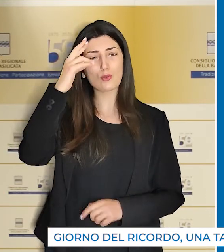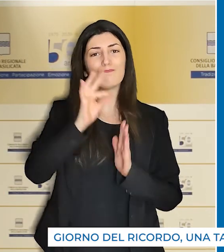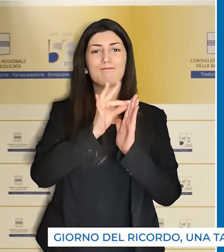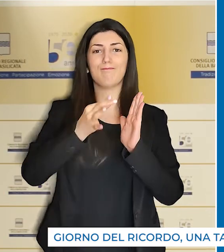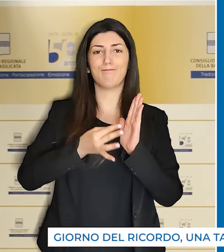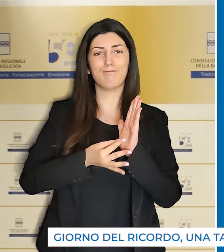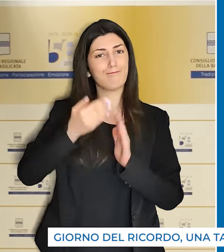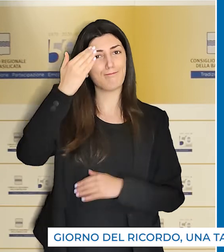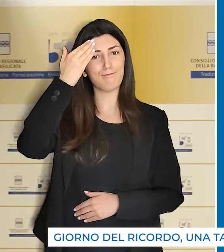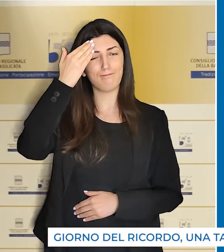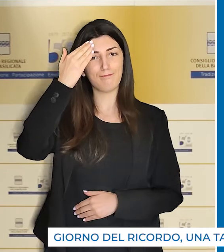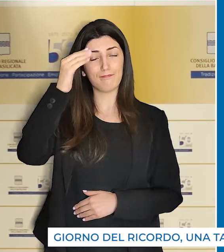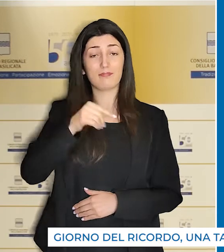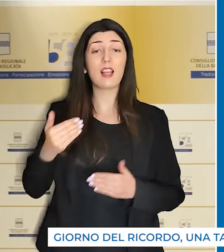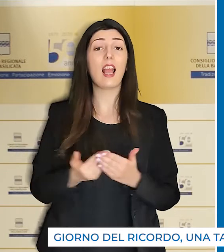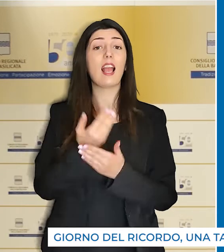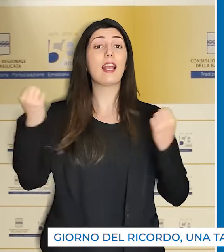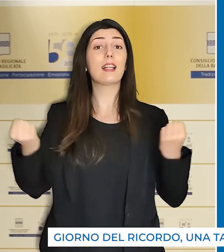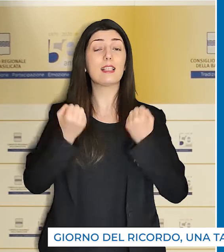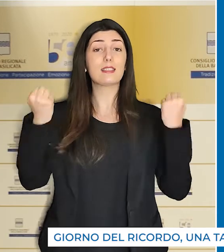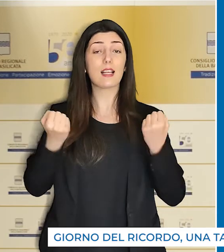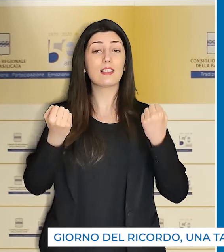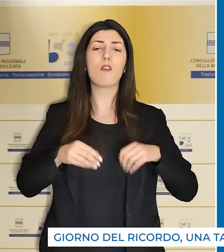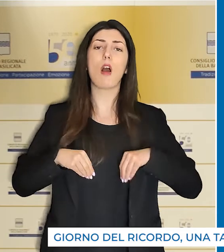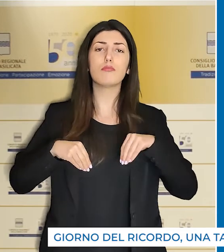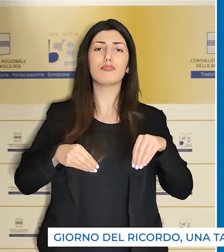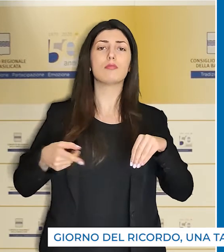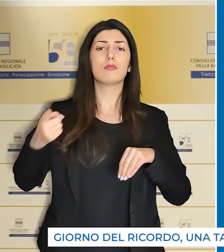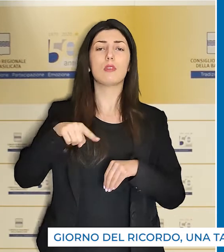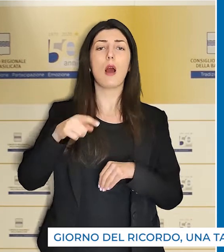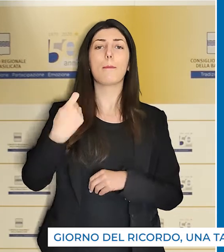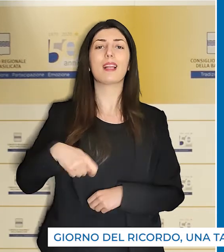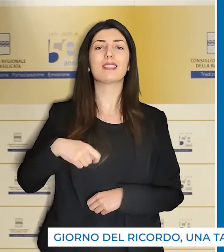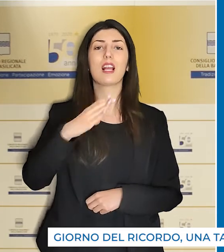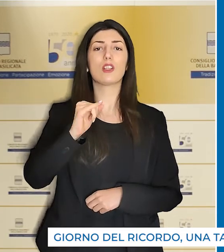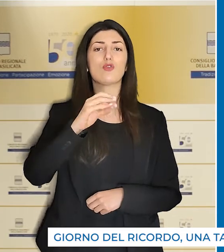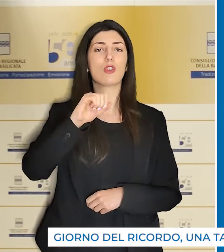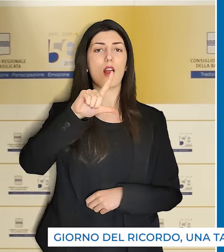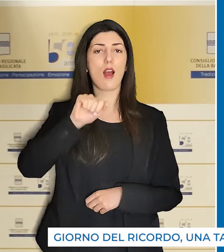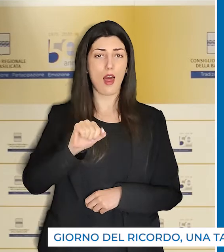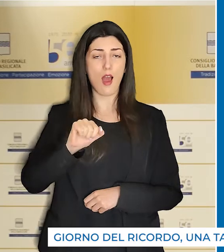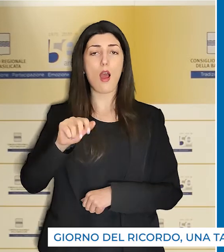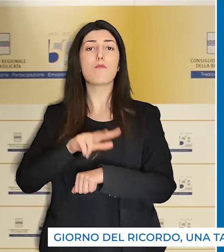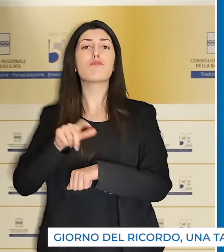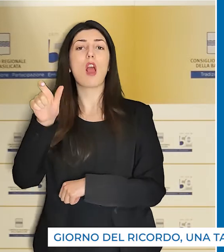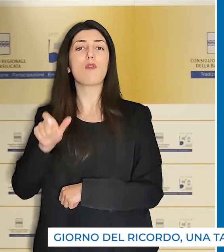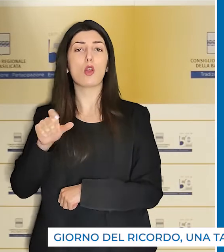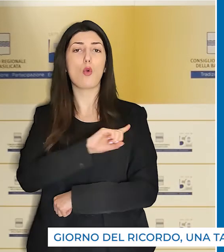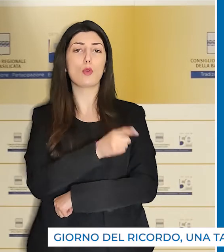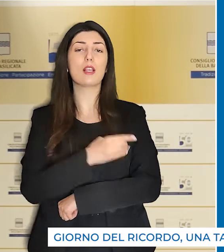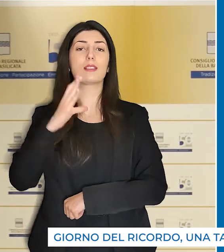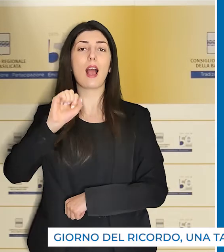ricordo. L'iniziativa ha visto la partecipazione del Presidente Cicala, del Prefetto di Potenza